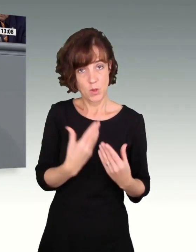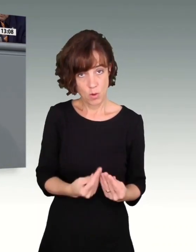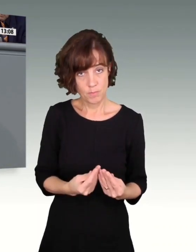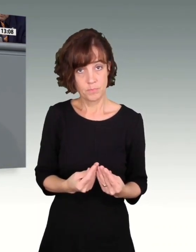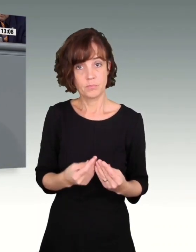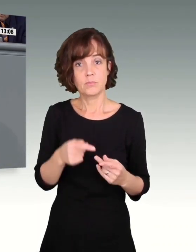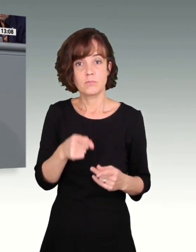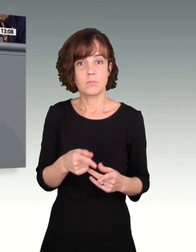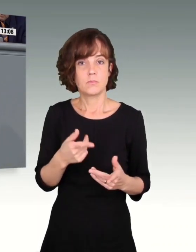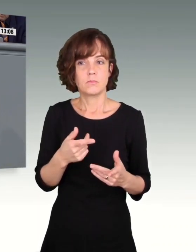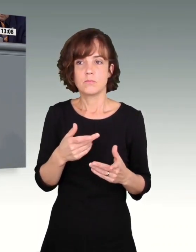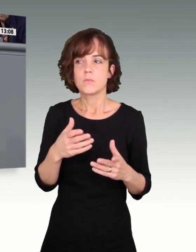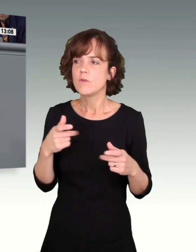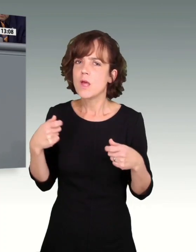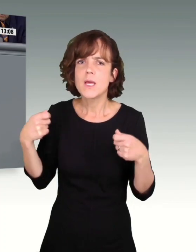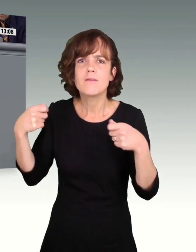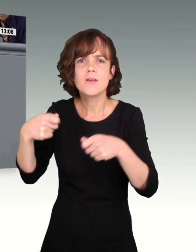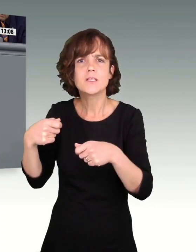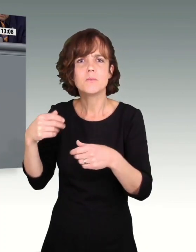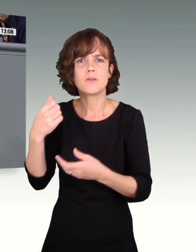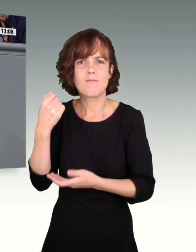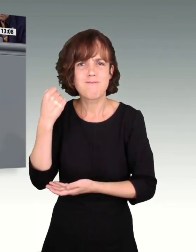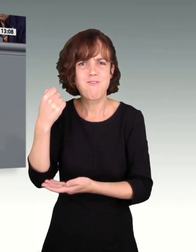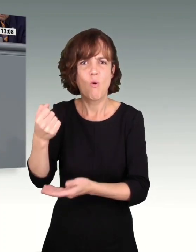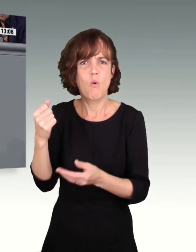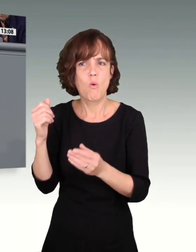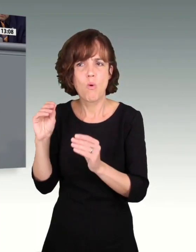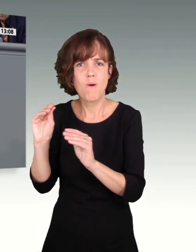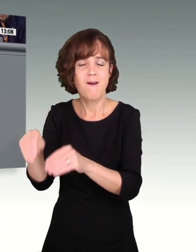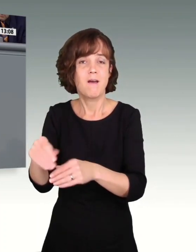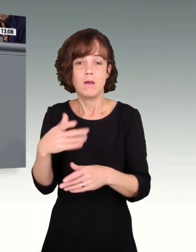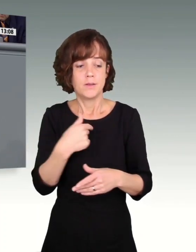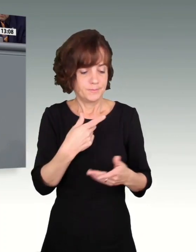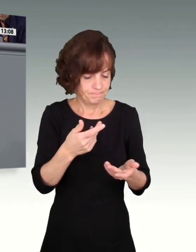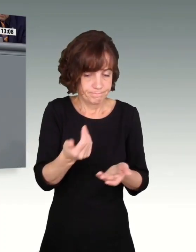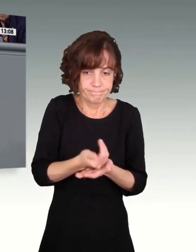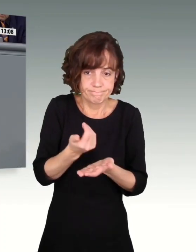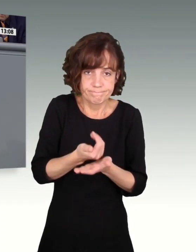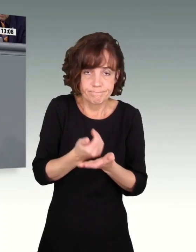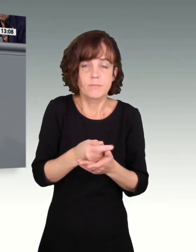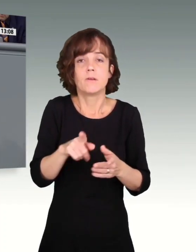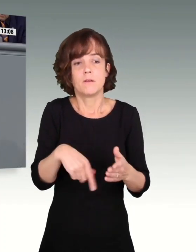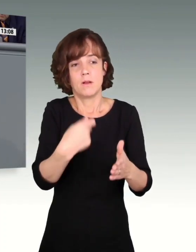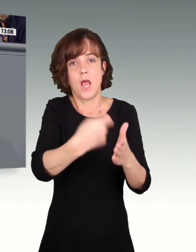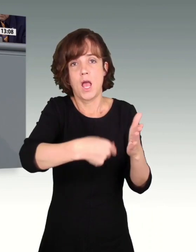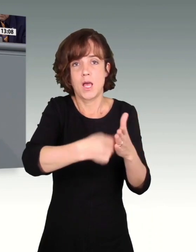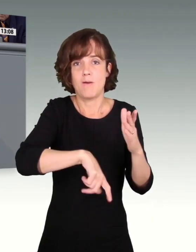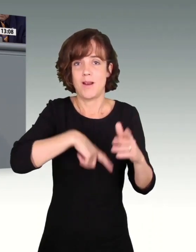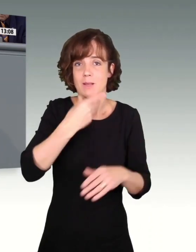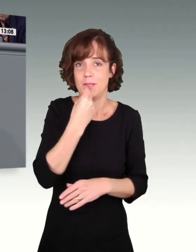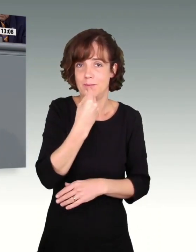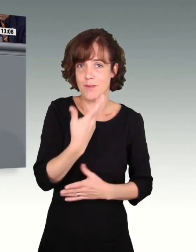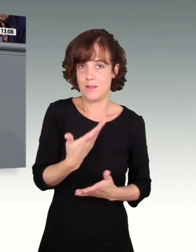nicht in Investmentfonds ein. Die gehen in den nächsten Supermarkt und kaufen für sich und ihre Familien Lebensmittel.